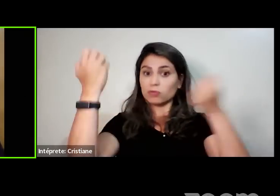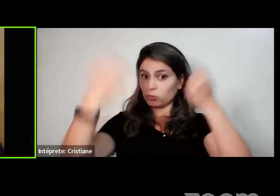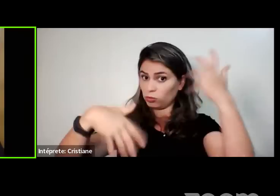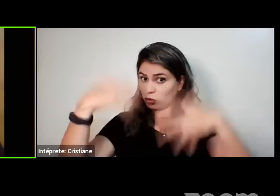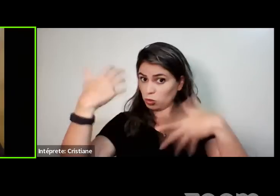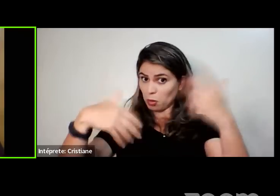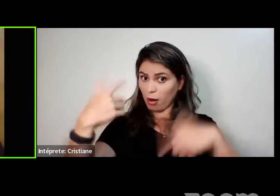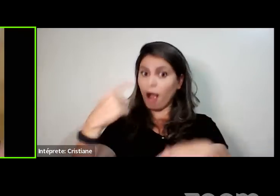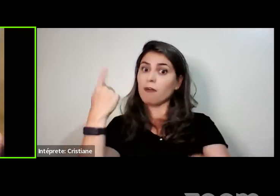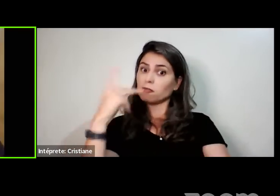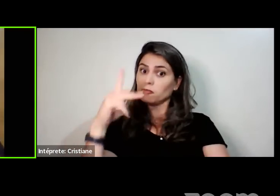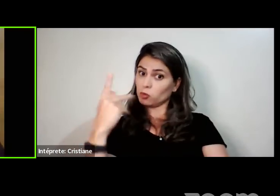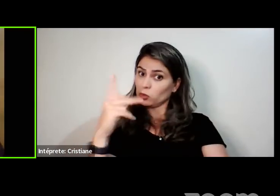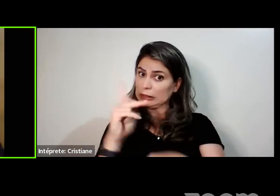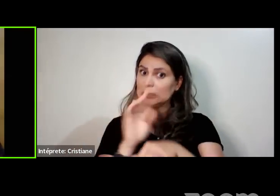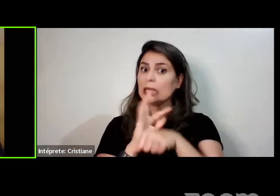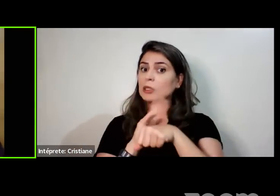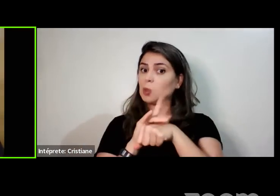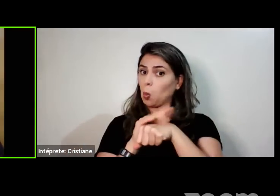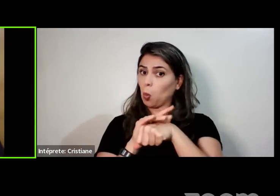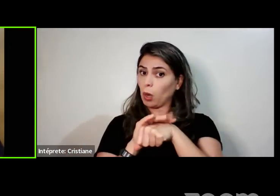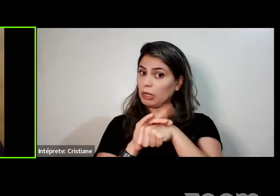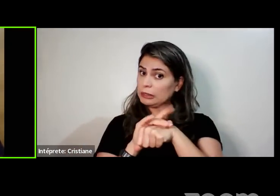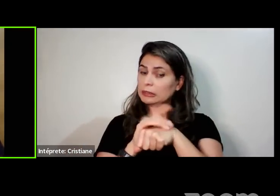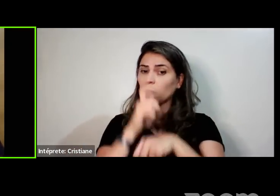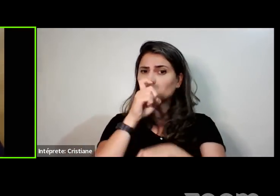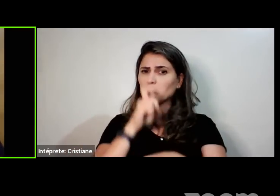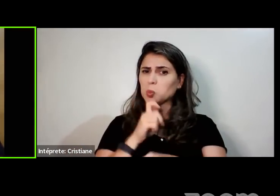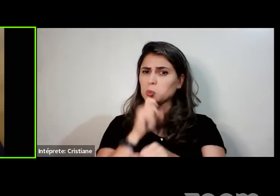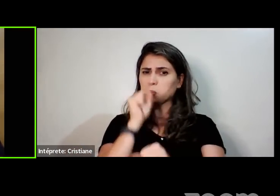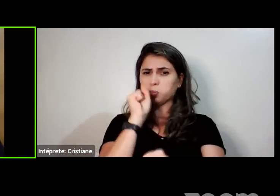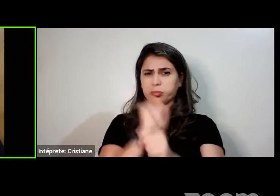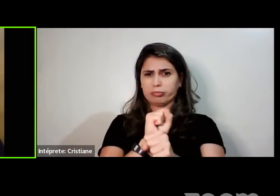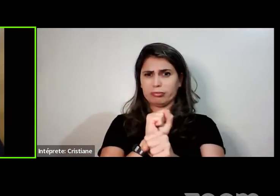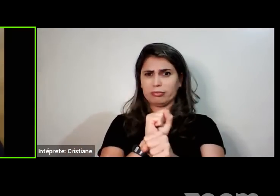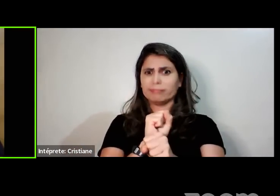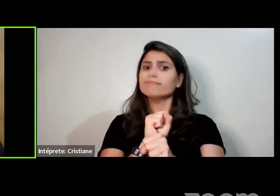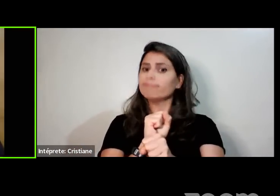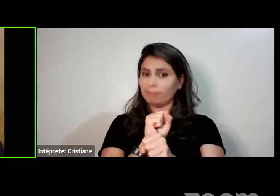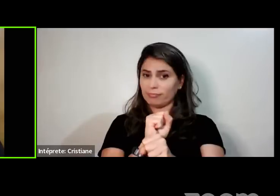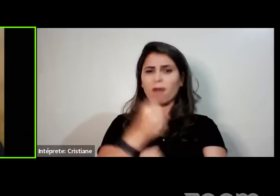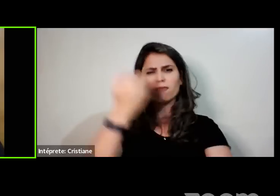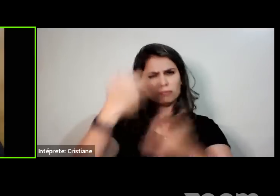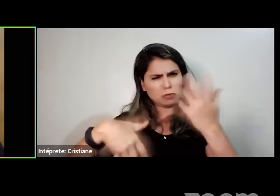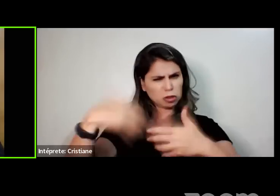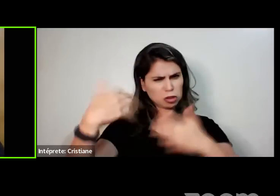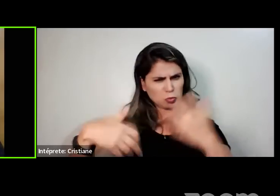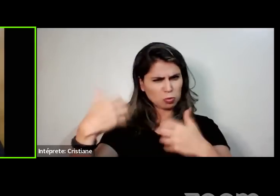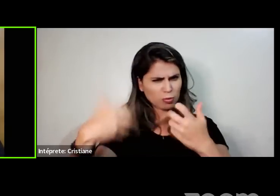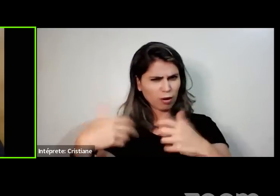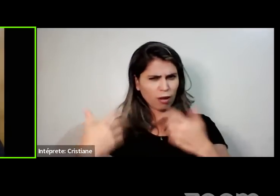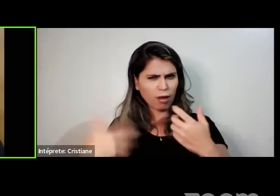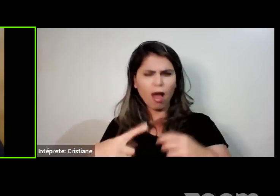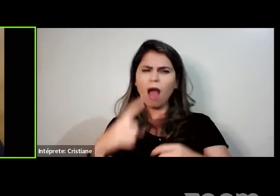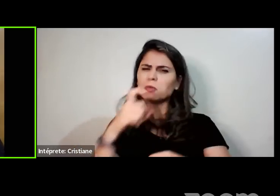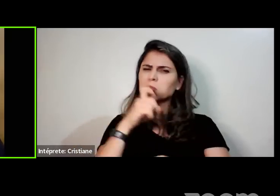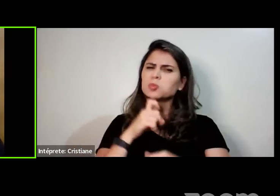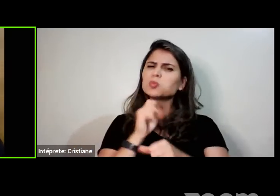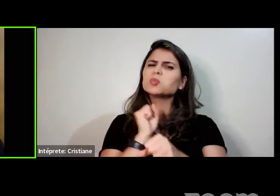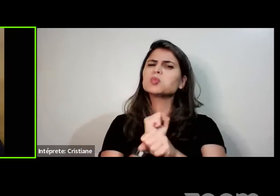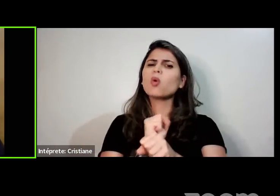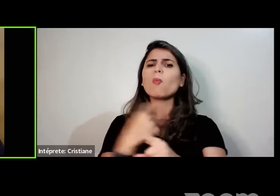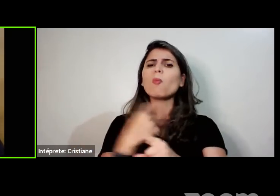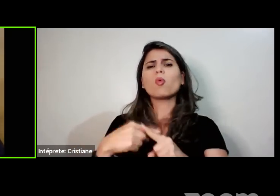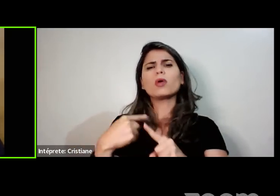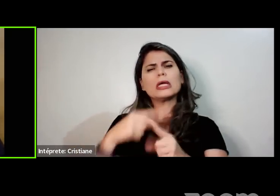conectou para ter a solução. Mas calma. E vamos falar um pouquinho. Vamos entender um pouco da menopausa, né? E depois a gente